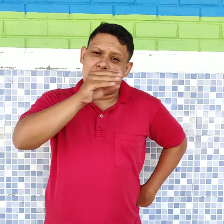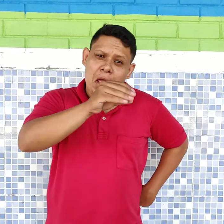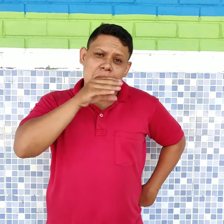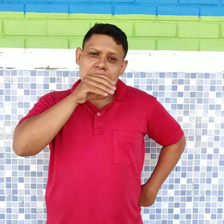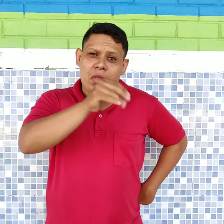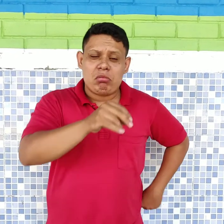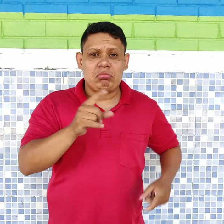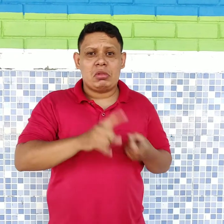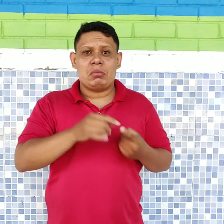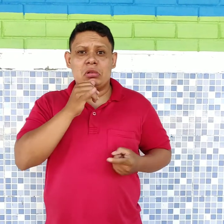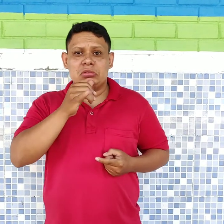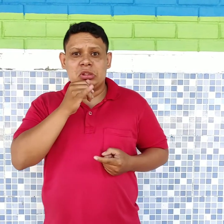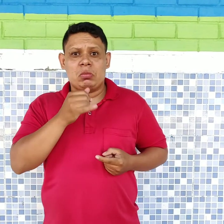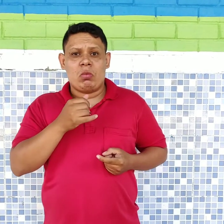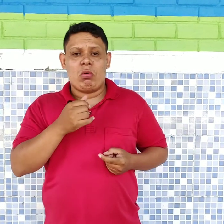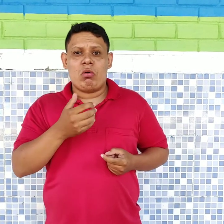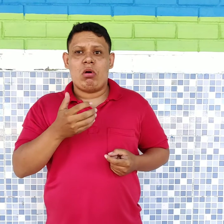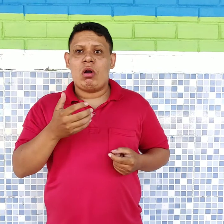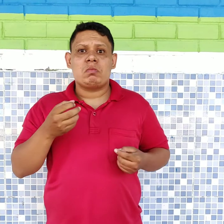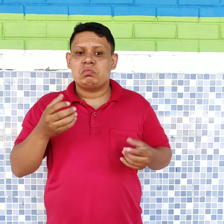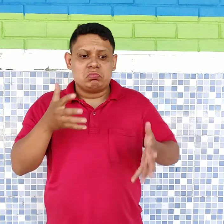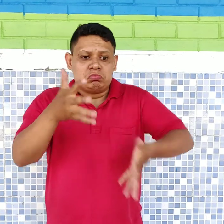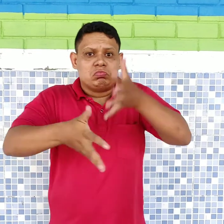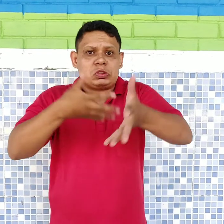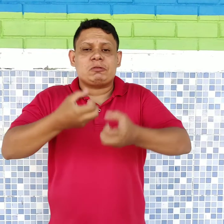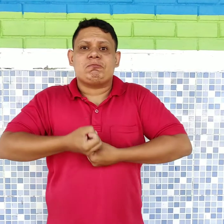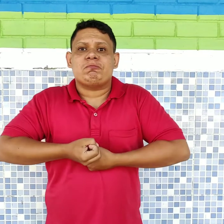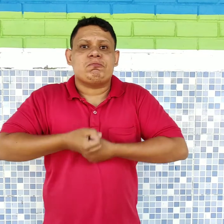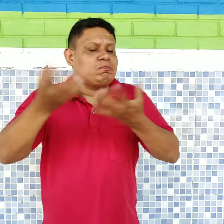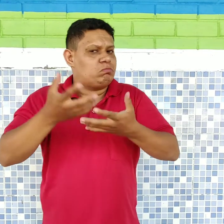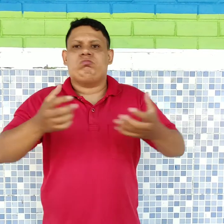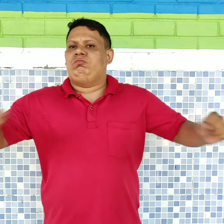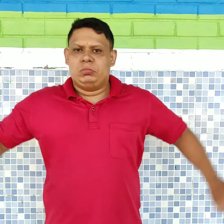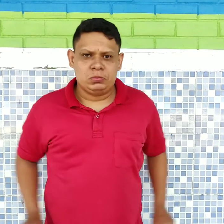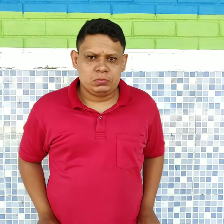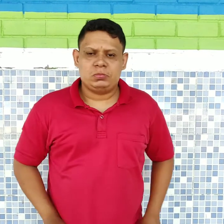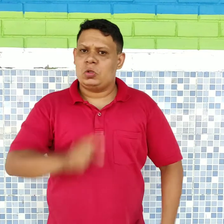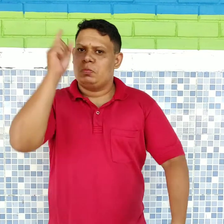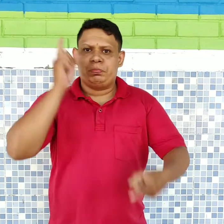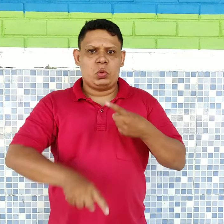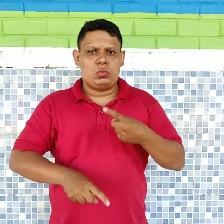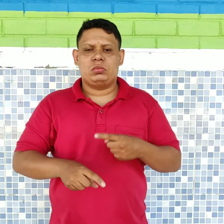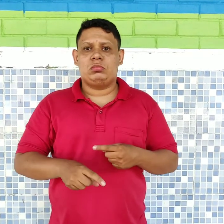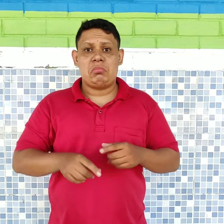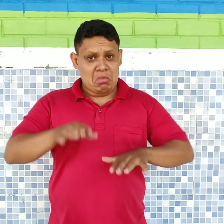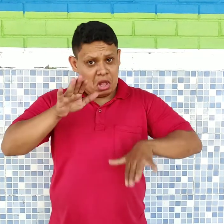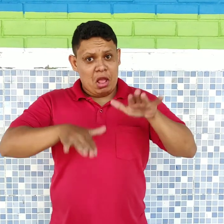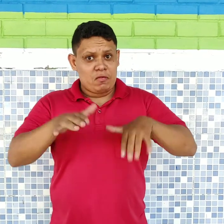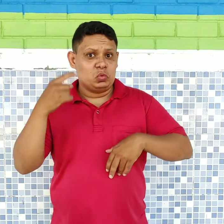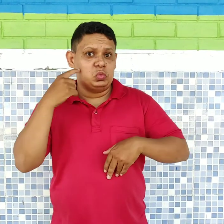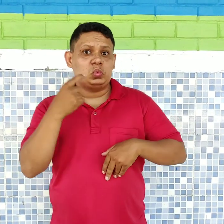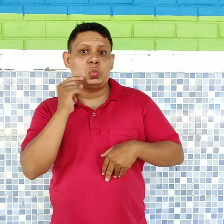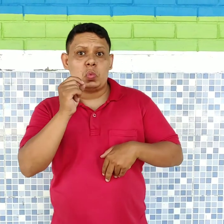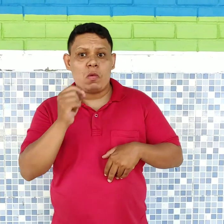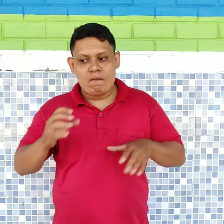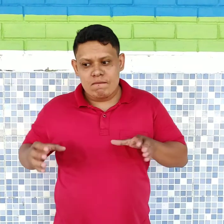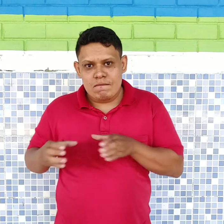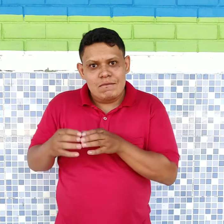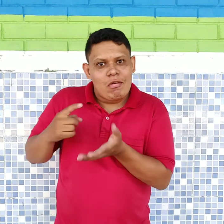falar, eram obrigados a tentar falar. Aí, eles não podiam se expressar. Também, os